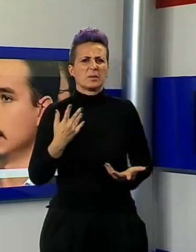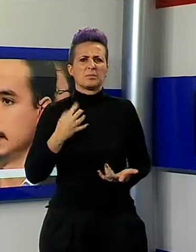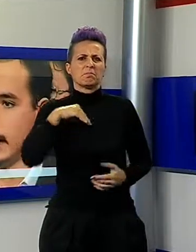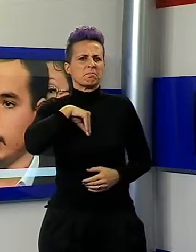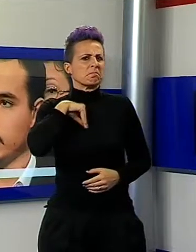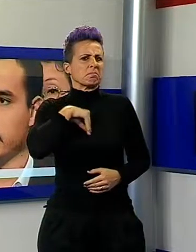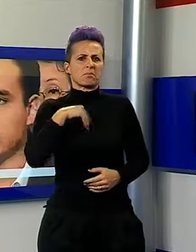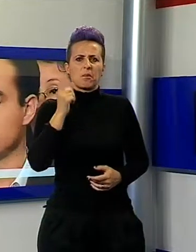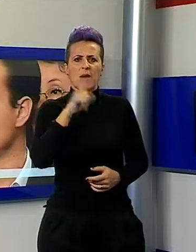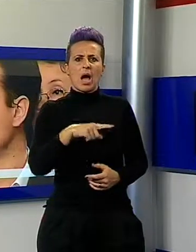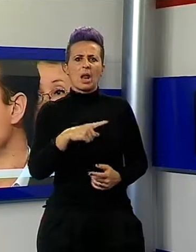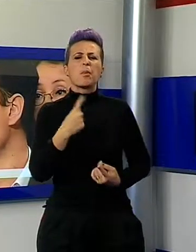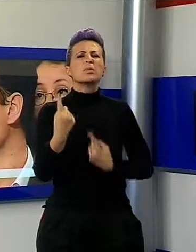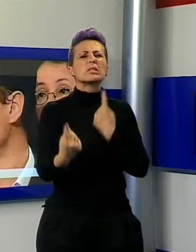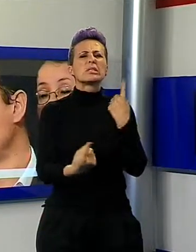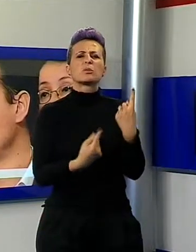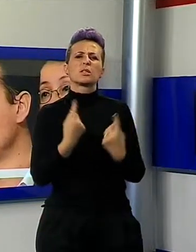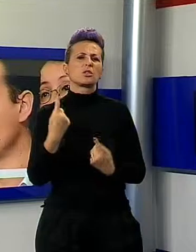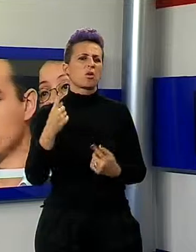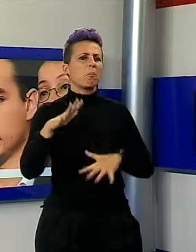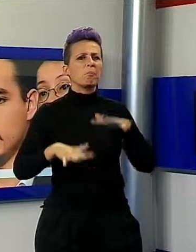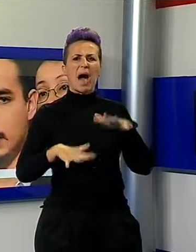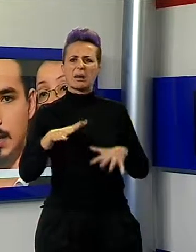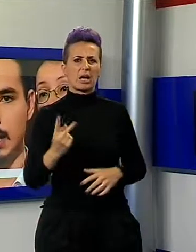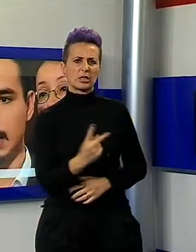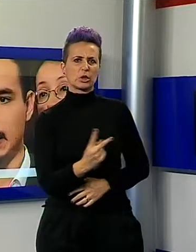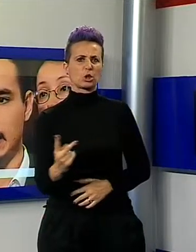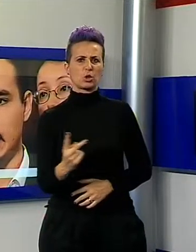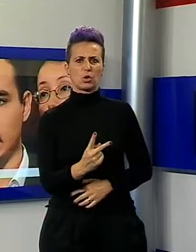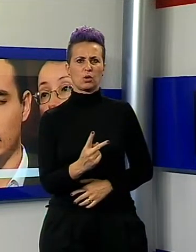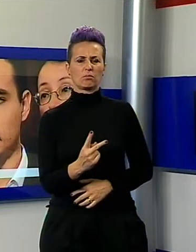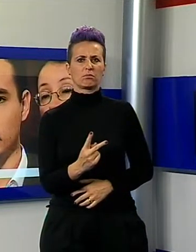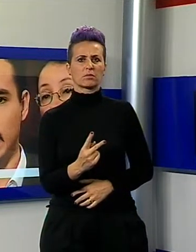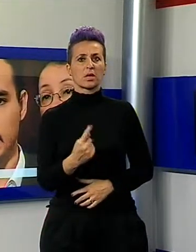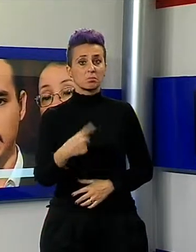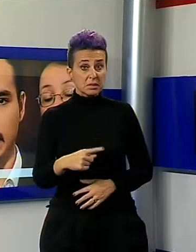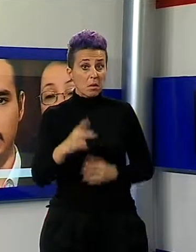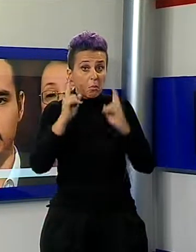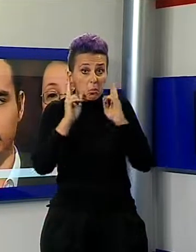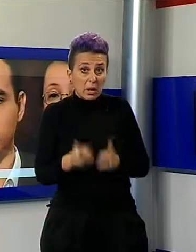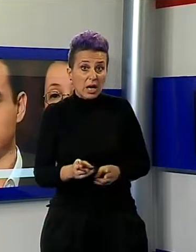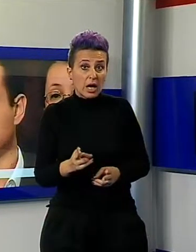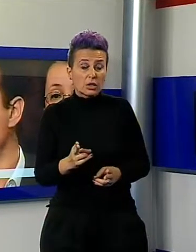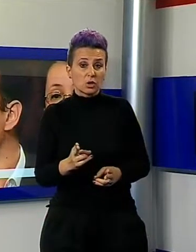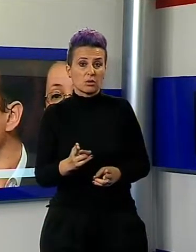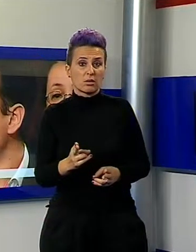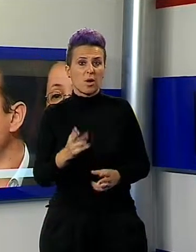ce l'hanno. Si creano proprio delle situazioni di disagio tra di noi e questo penso che sia la cosa più grave, perché sarebbe